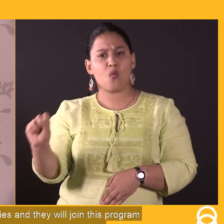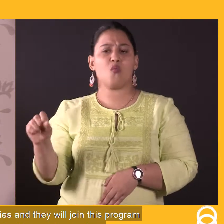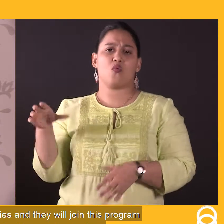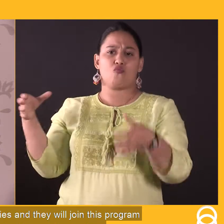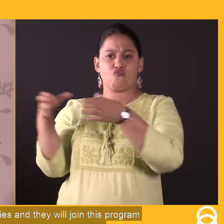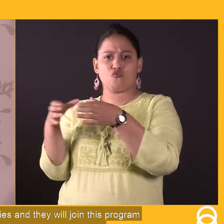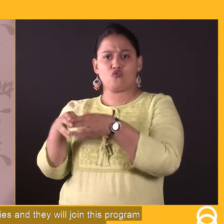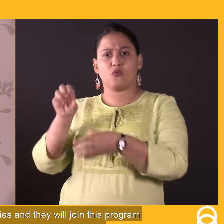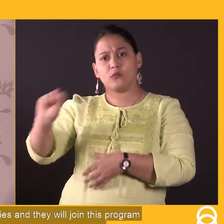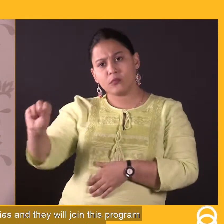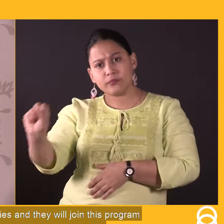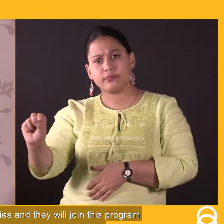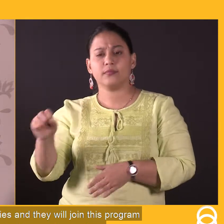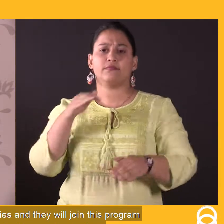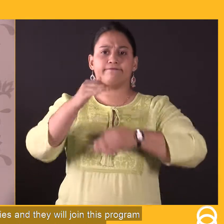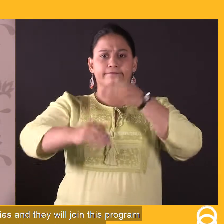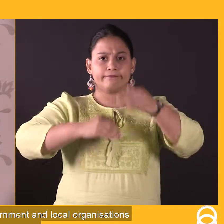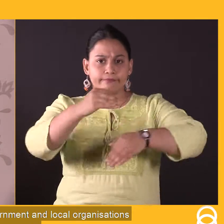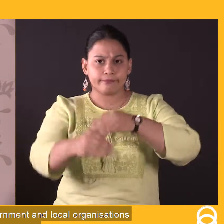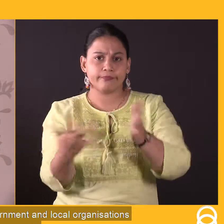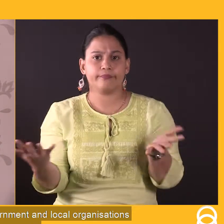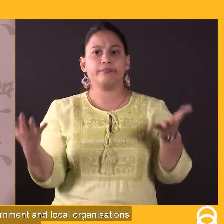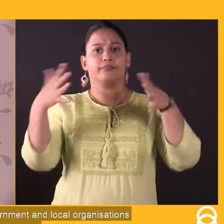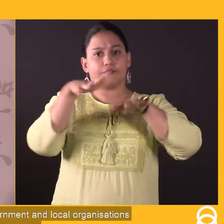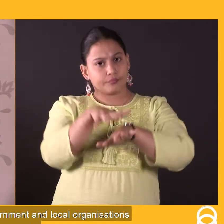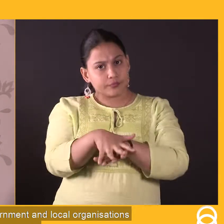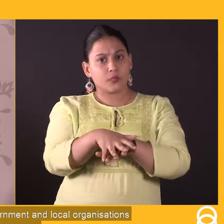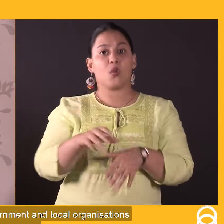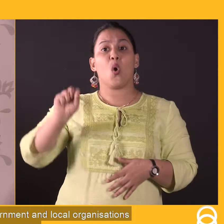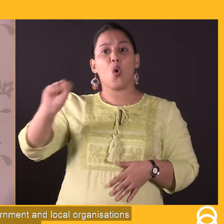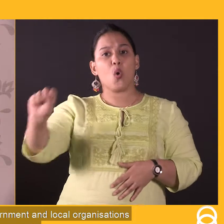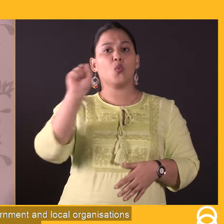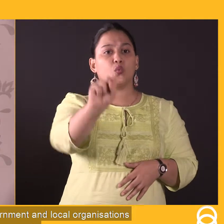माध्यम से इस परियोजना में शामिल होंगे और अपने